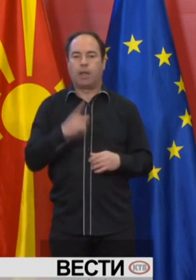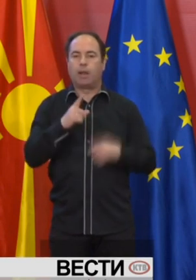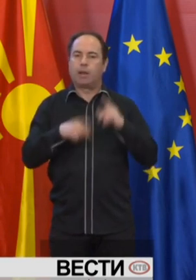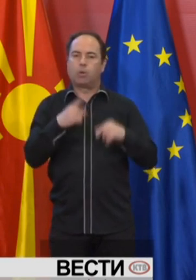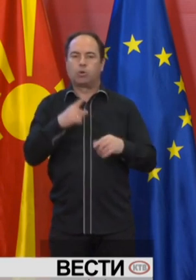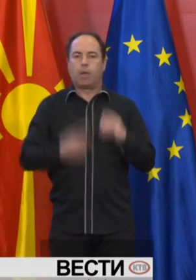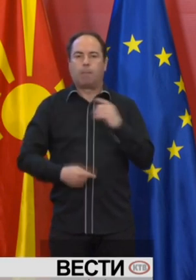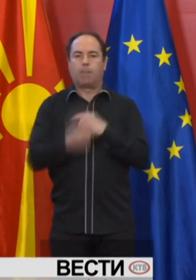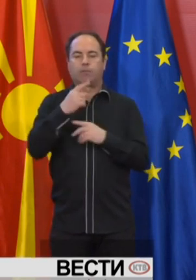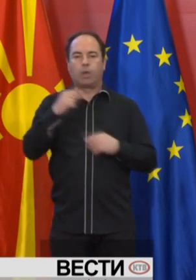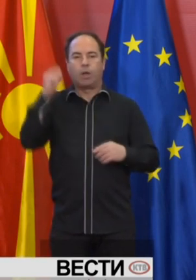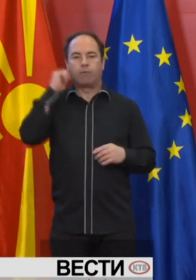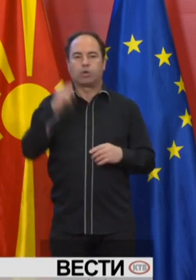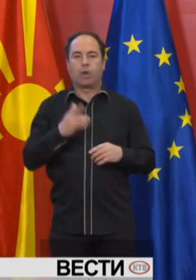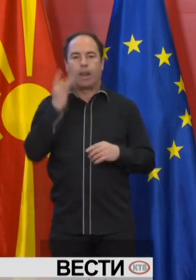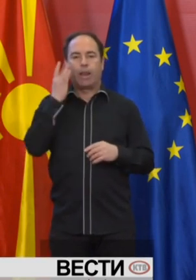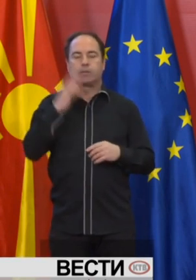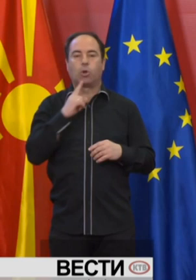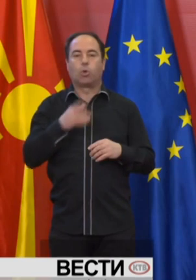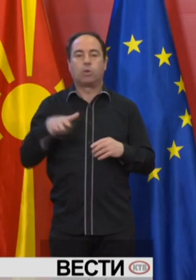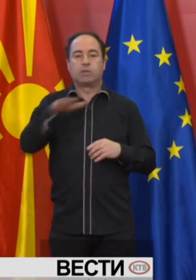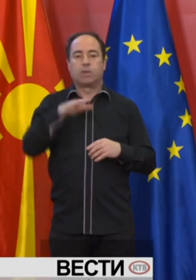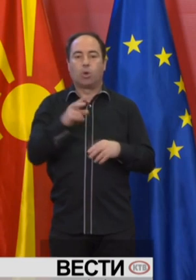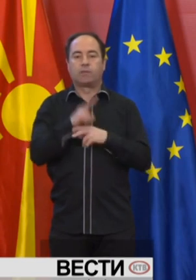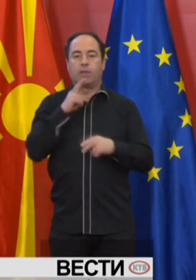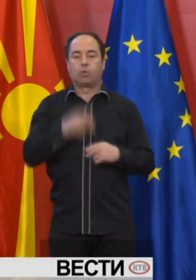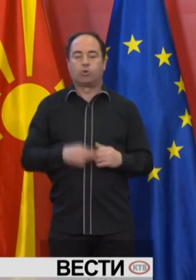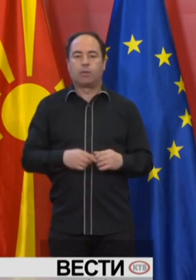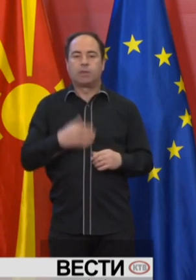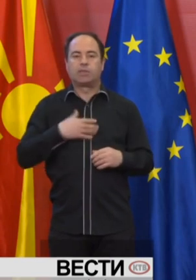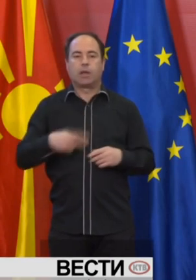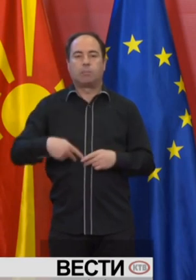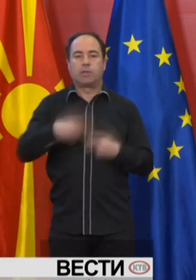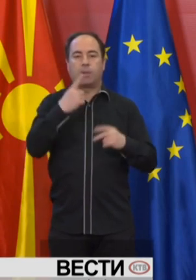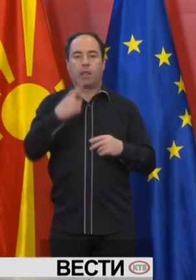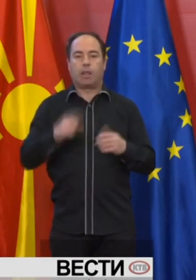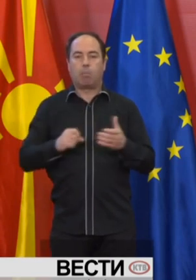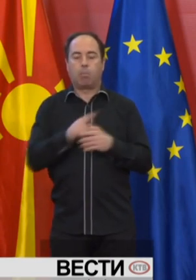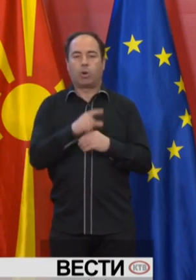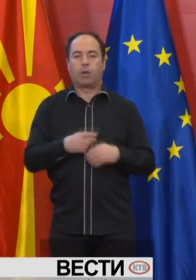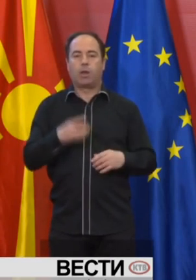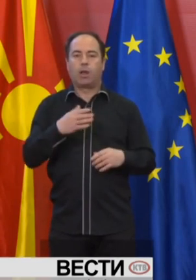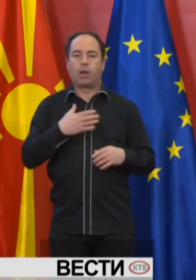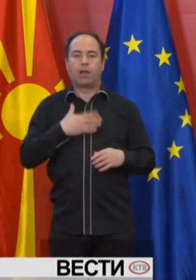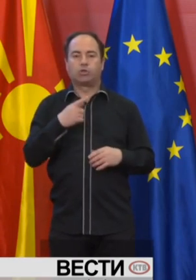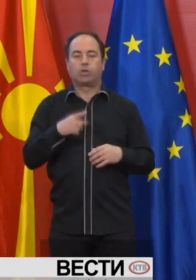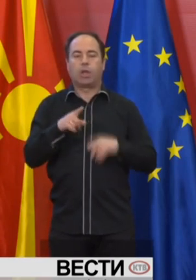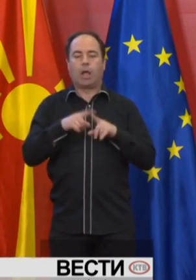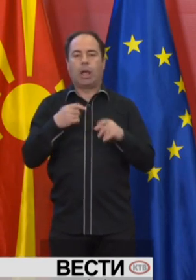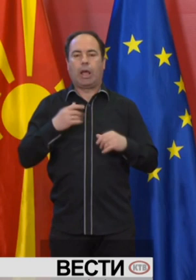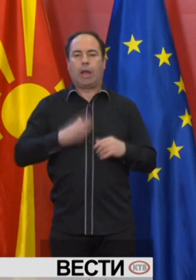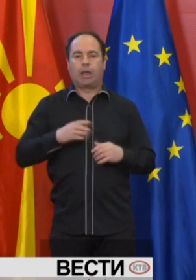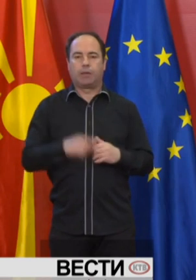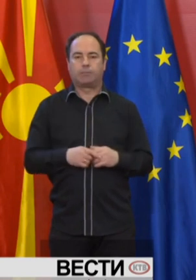некој начин предизвикано од вчерашниот настан кој што сите го сведочавме. Сакаме да испратиме една порака до нашите сограгјани.